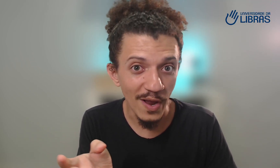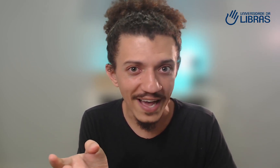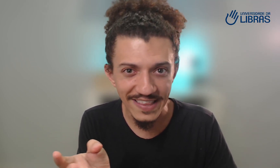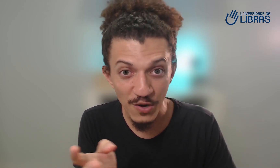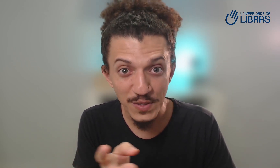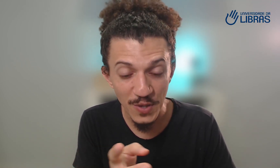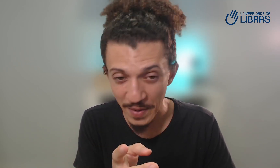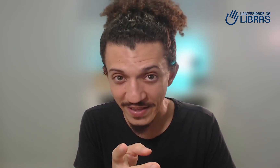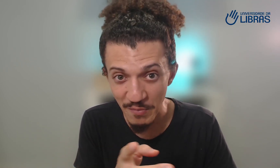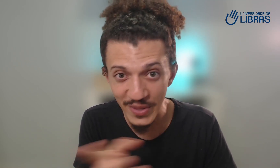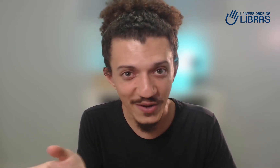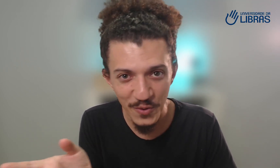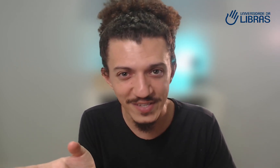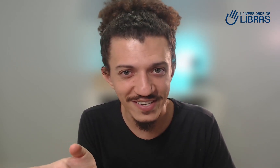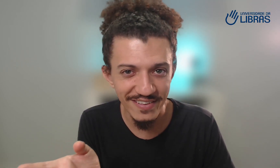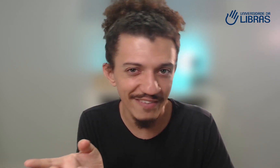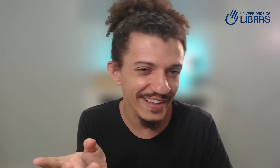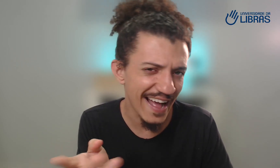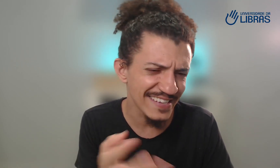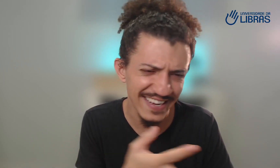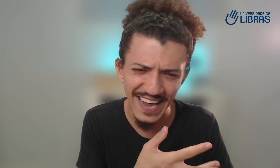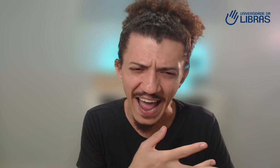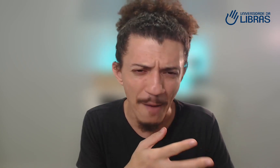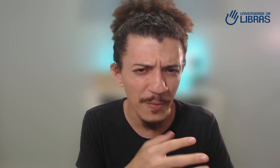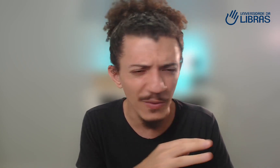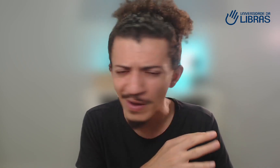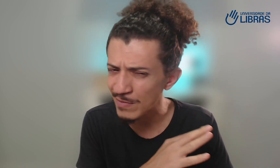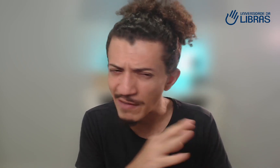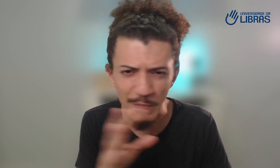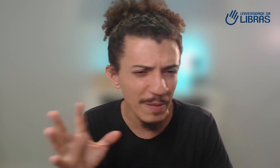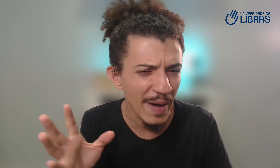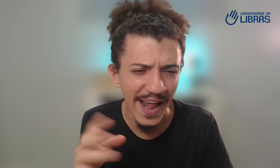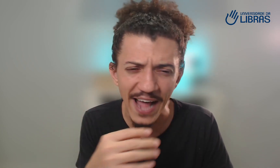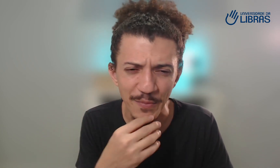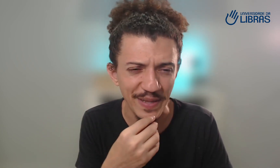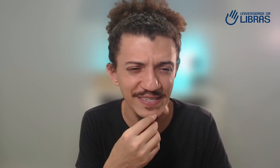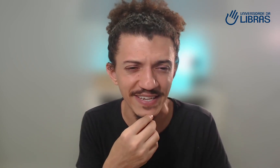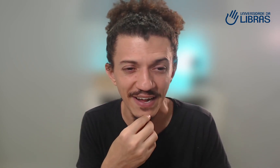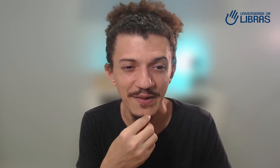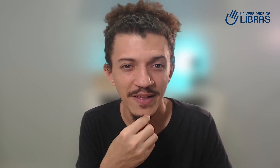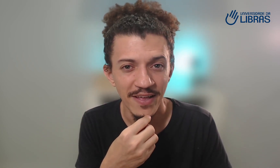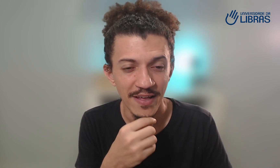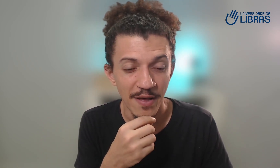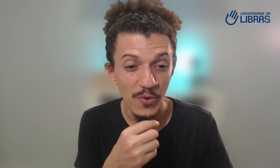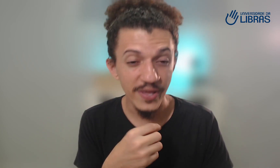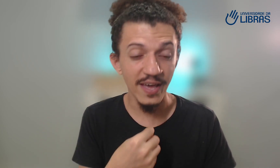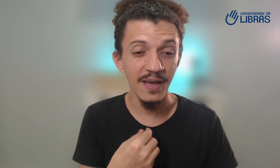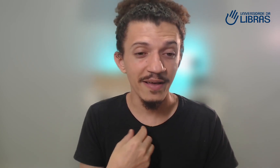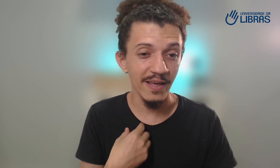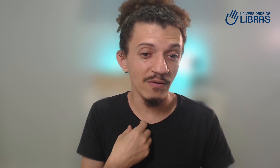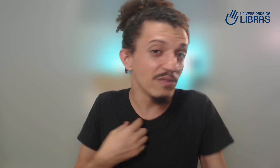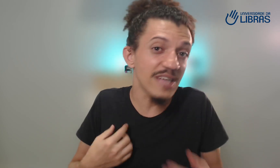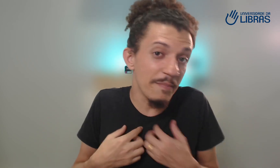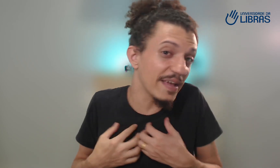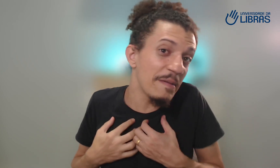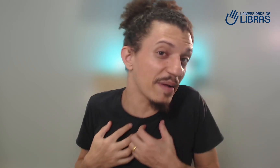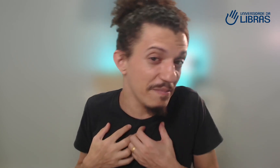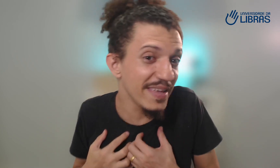colega até começou a aprender muita coisa na verdade naquela época eu não estava preparado para ensinar porque eu não sabia nem para mim